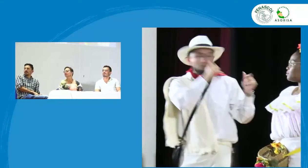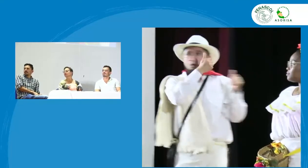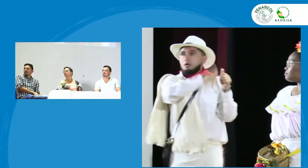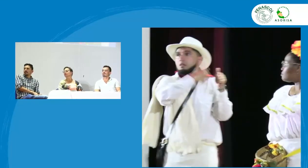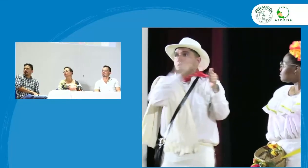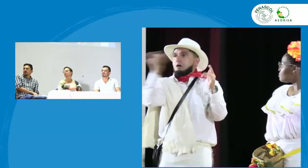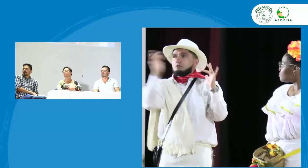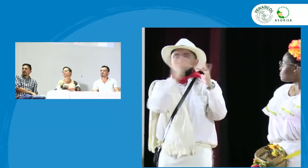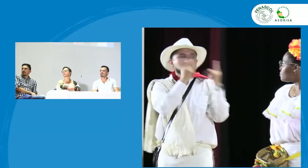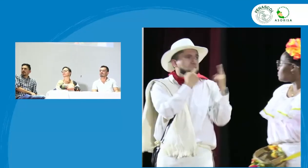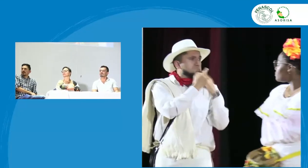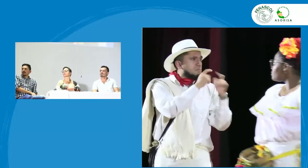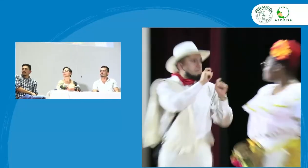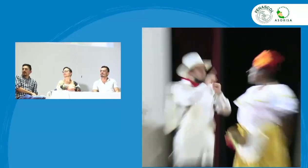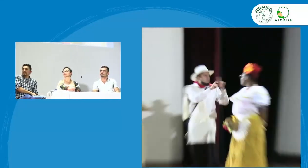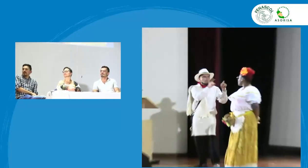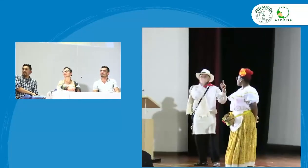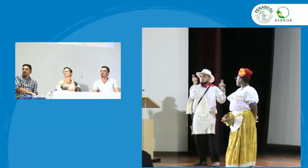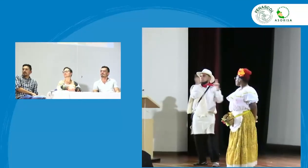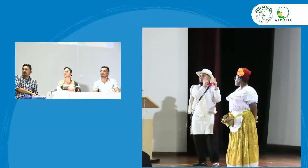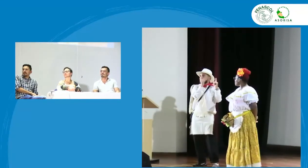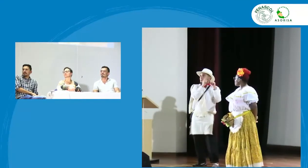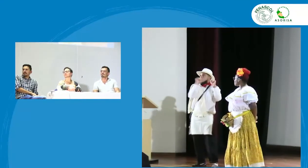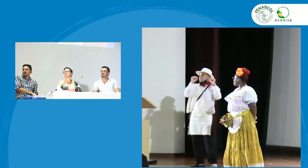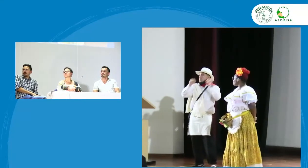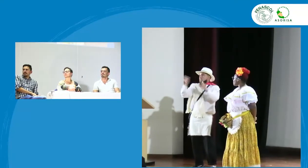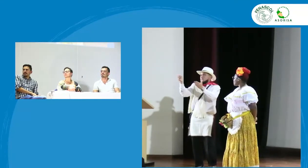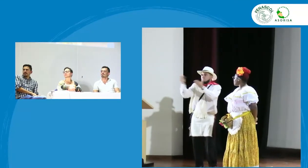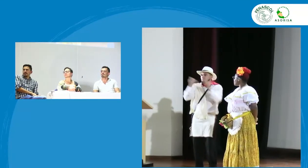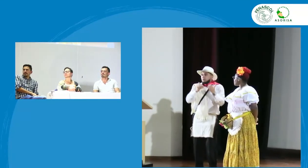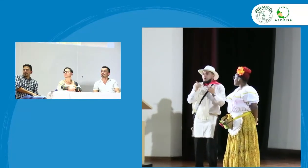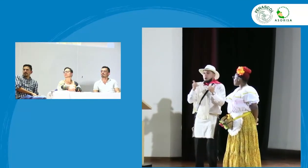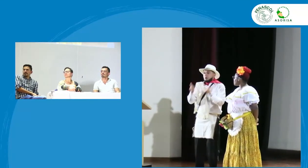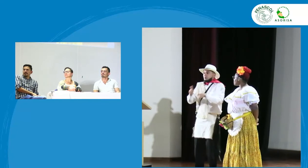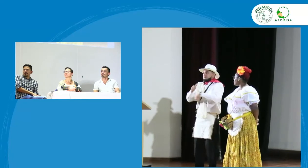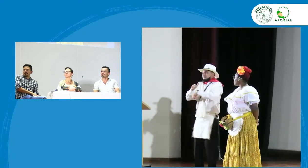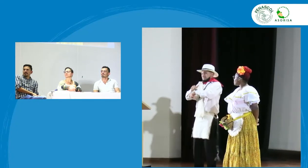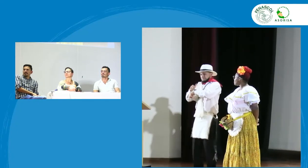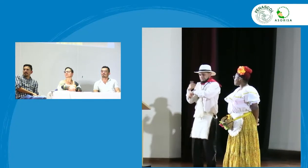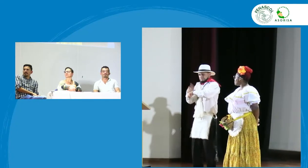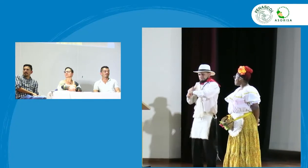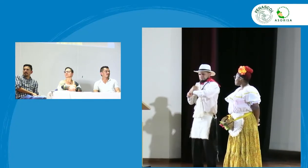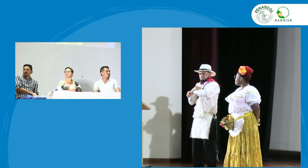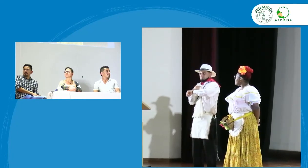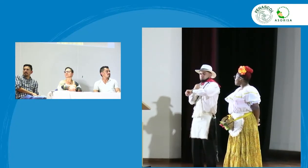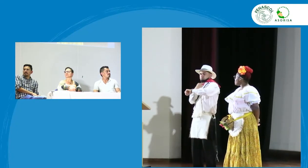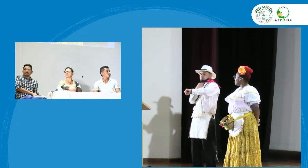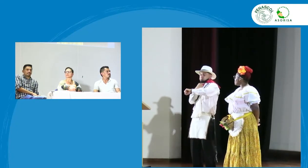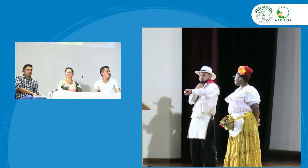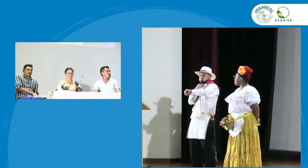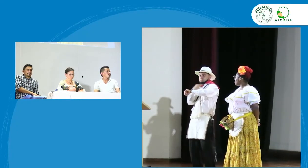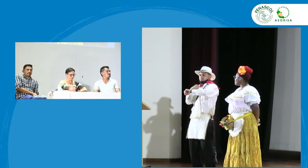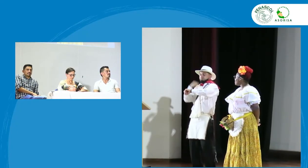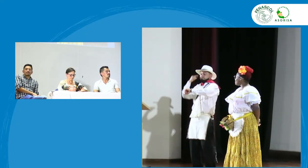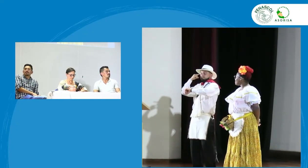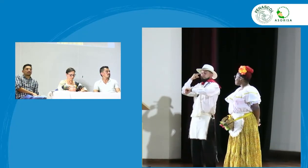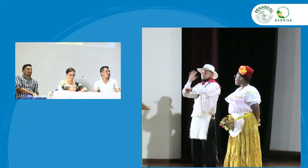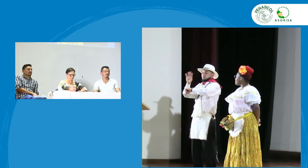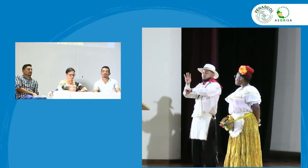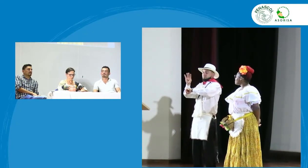tienen más dudas o preguntas se pueden acercar personalmente a cada uno de nuestros panelistas Bueno la verdad es que de